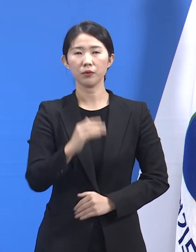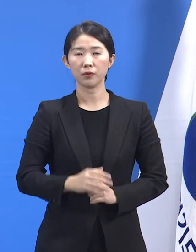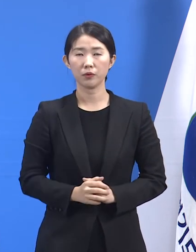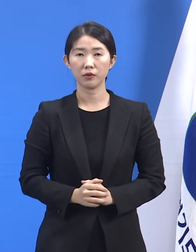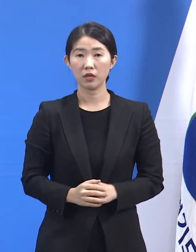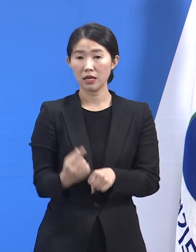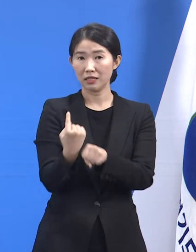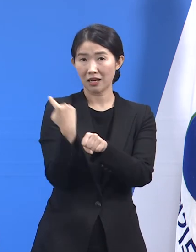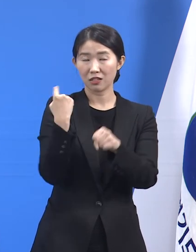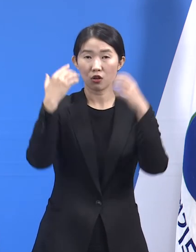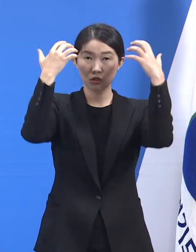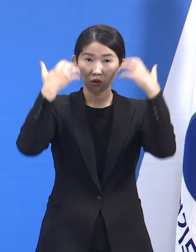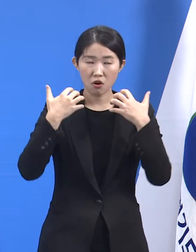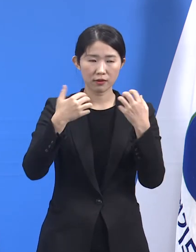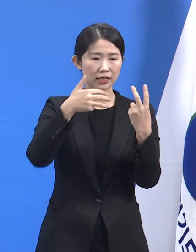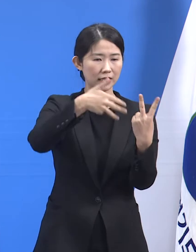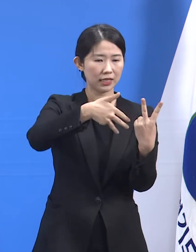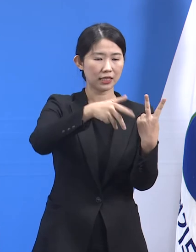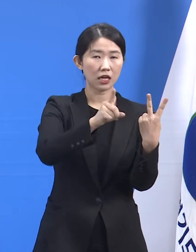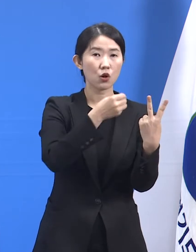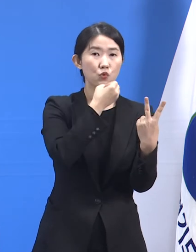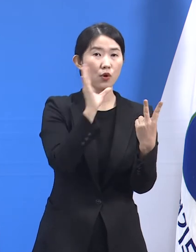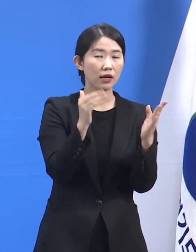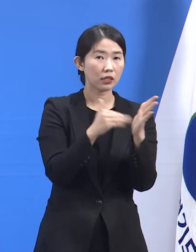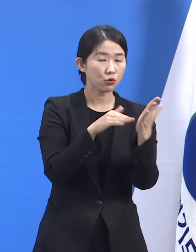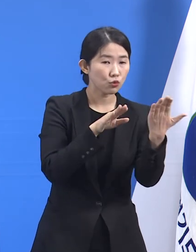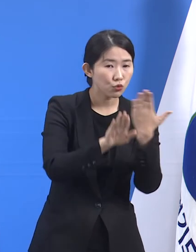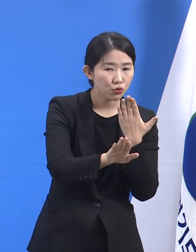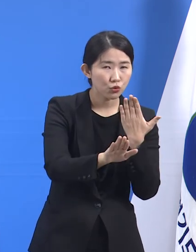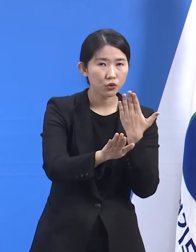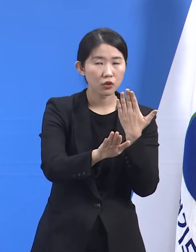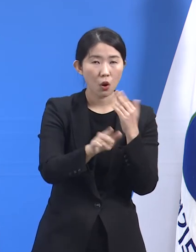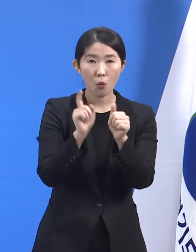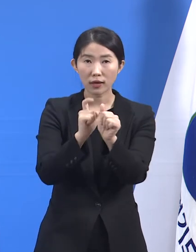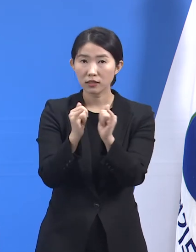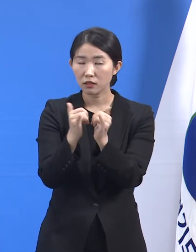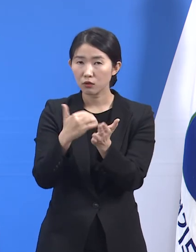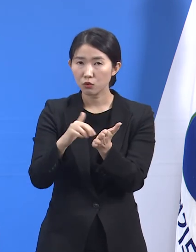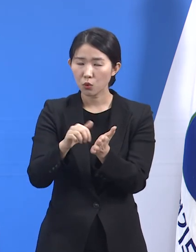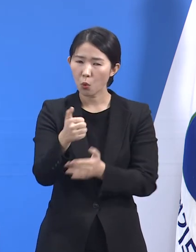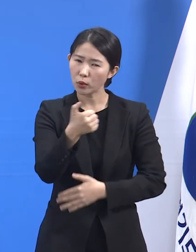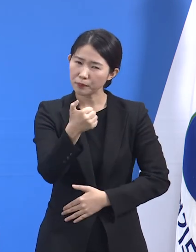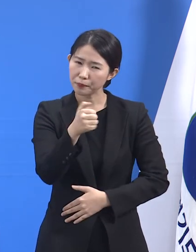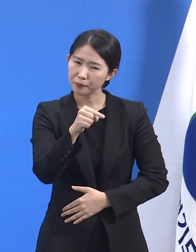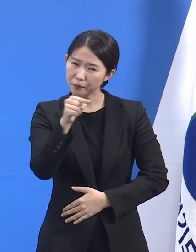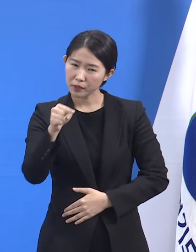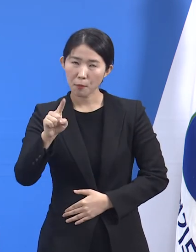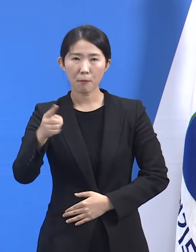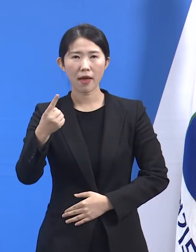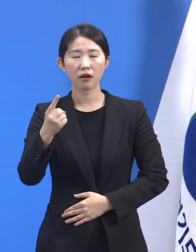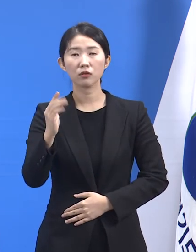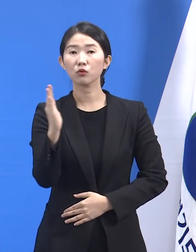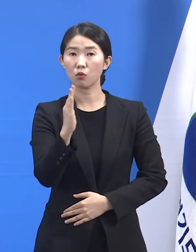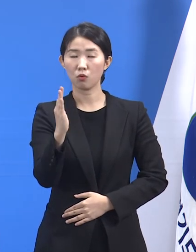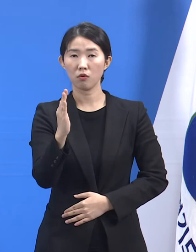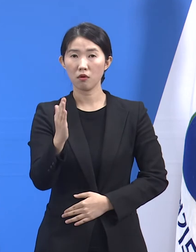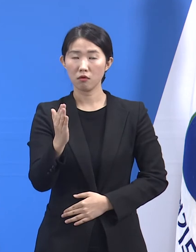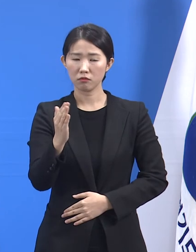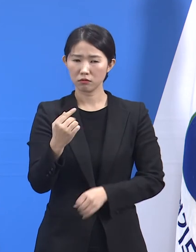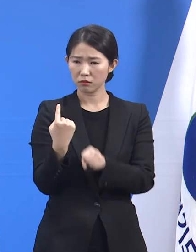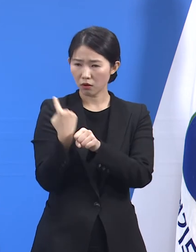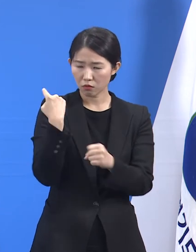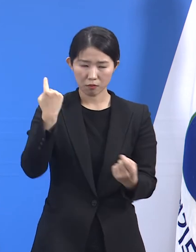지난 여름 2차 유행 이후 50에서 100명 정도의 기저치를 보였던 대비 최소 3, 4배가 상승한